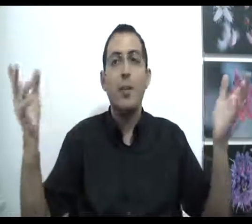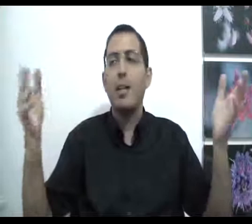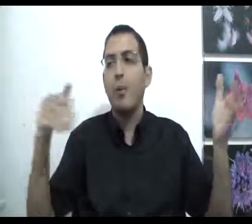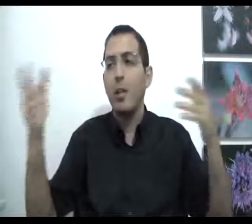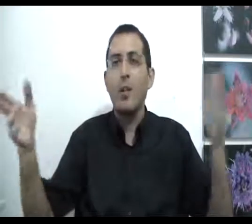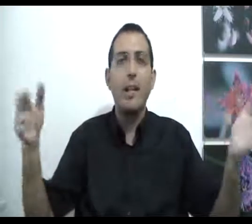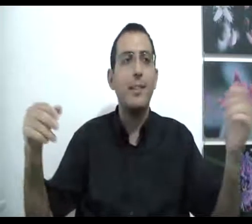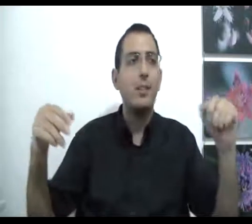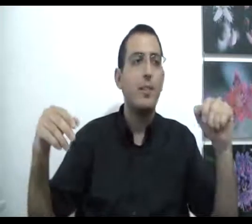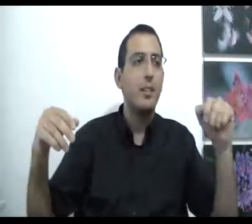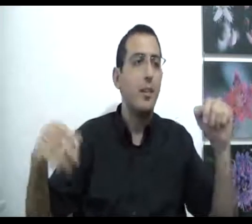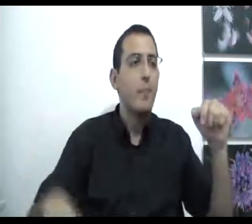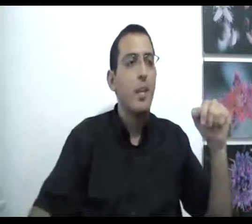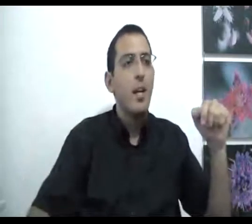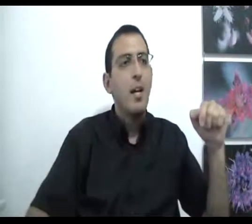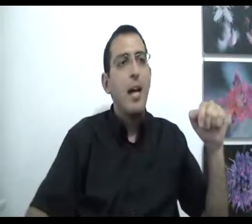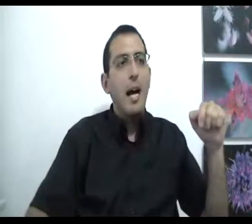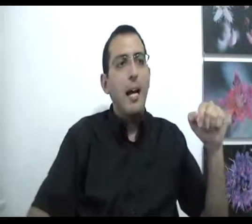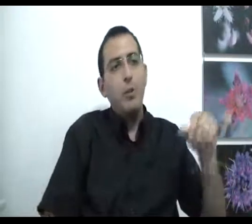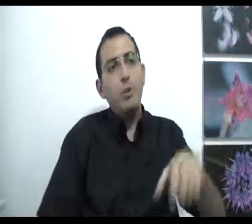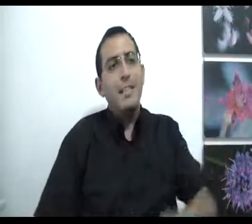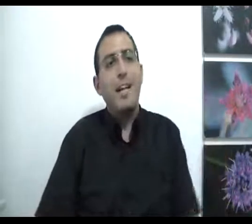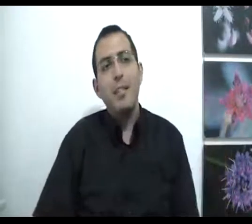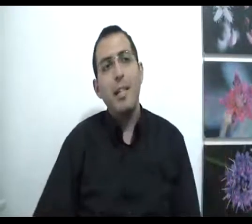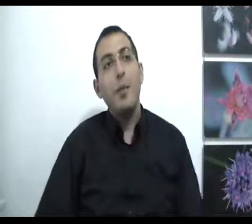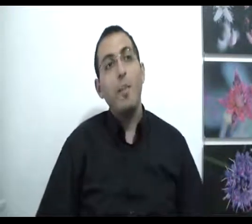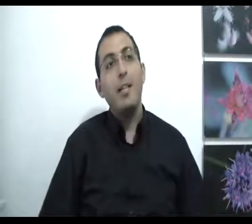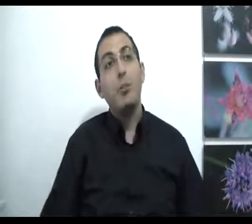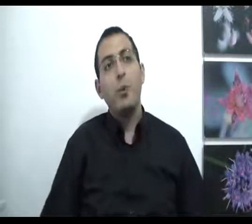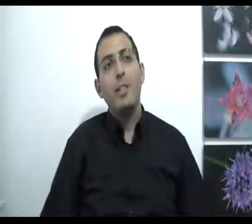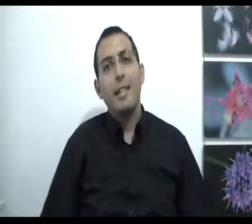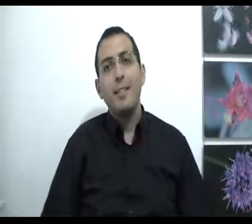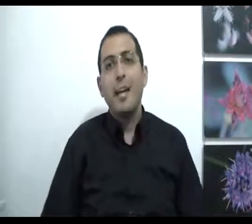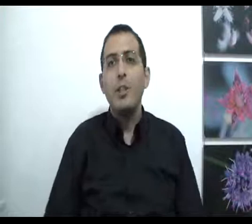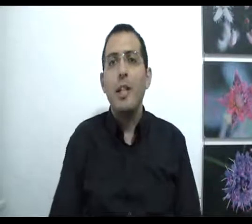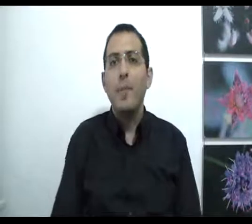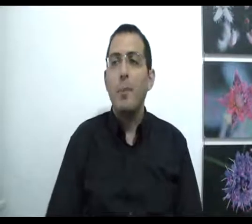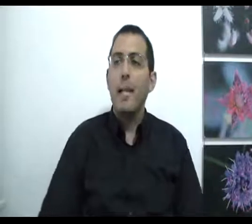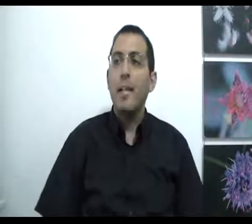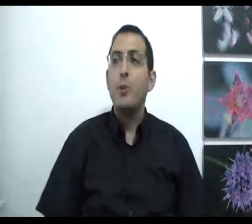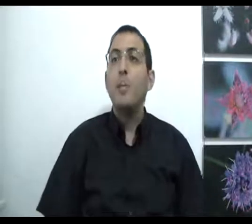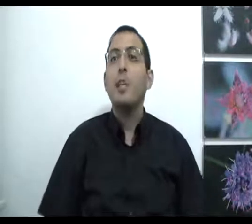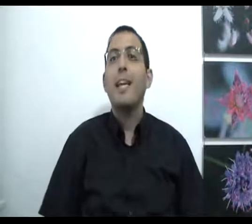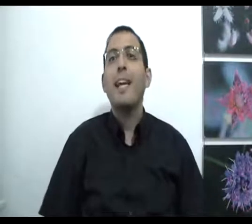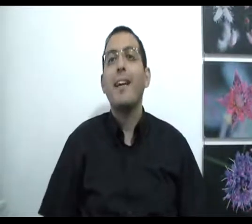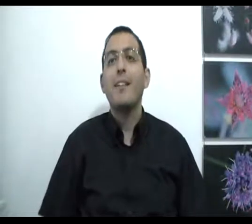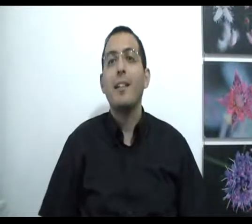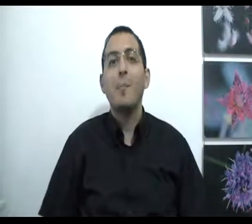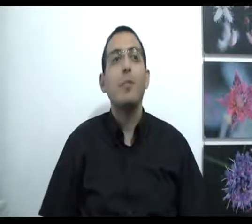לא יודע כלום אתה לא יכול להגיד זה טוב וזה רע הרעיון הוא שהצרה של האדם היא לא בגלל שהוא לא יודע הצרה של האדם היא בגלל שהוא משקר מה זאת